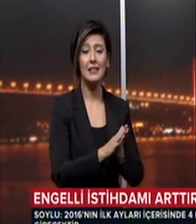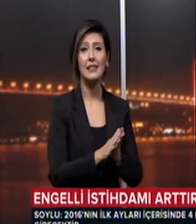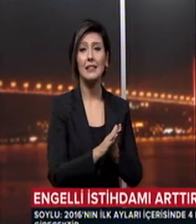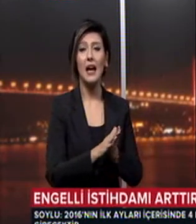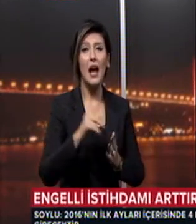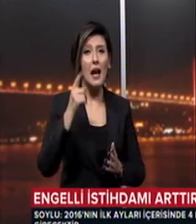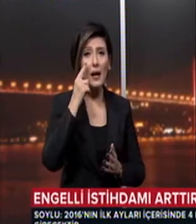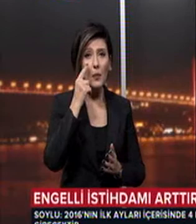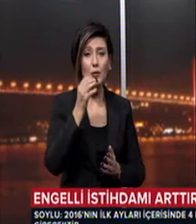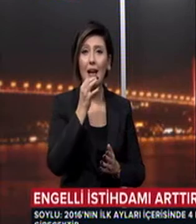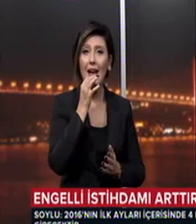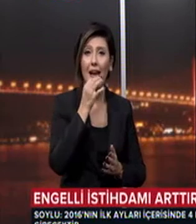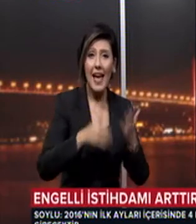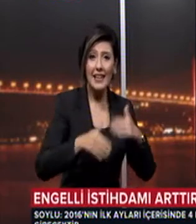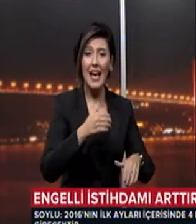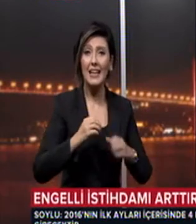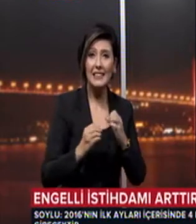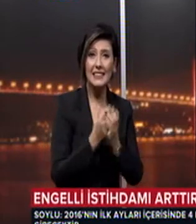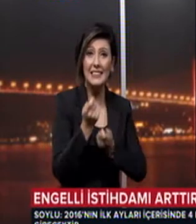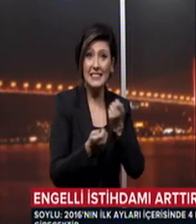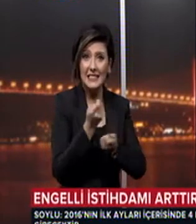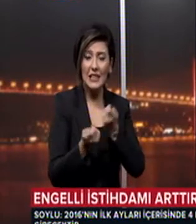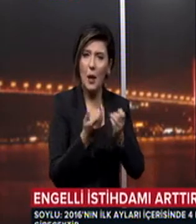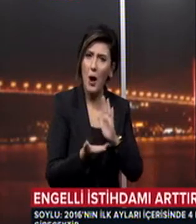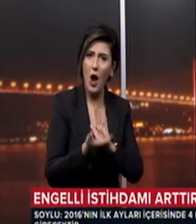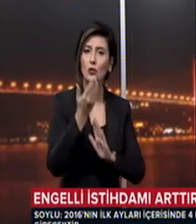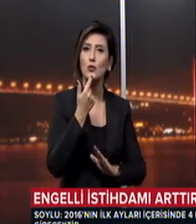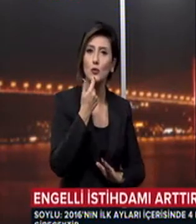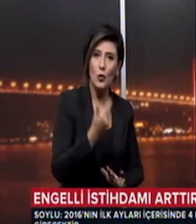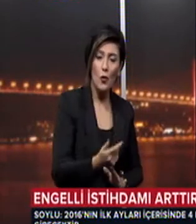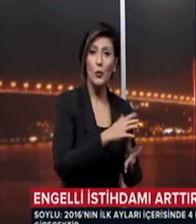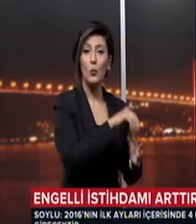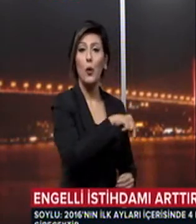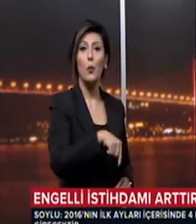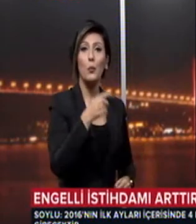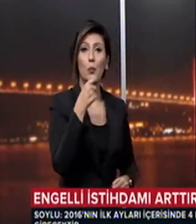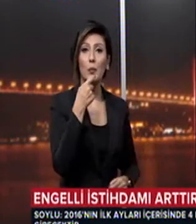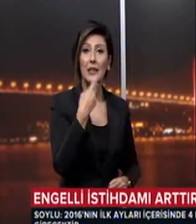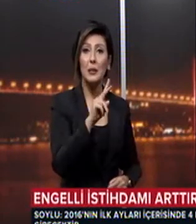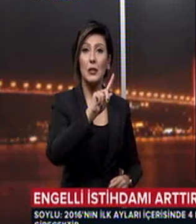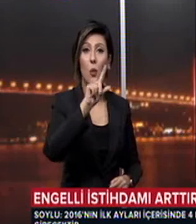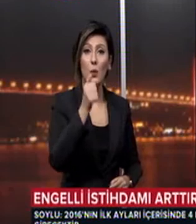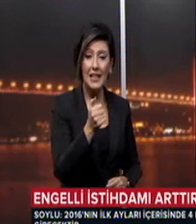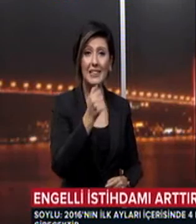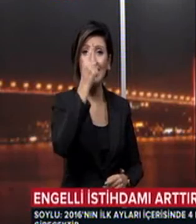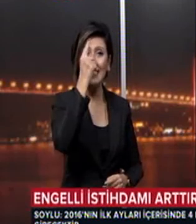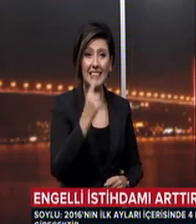Kamuda engelli istihdamının artırılacağını söyledi Soylu 2016'nın ilk ayları